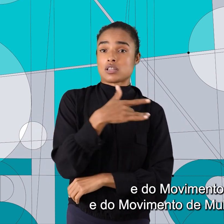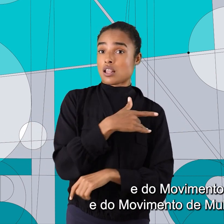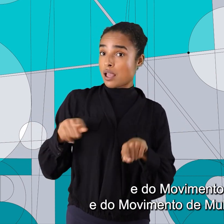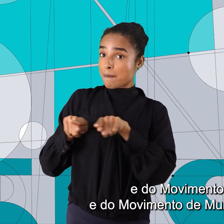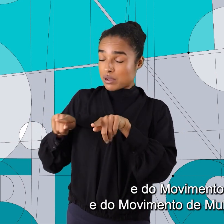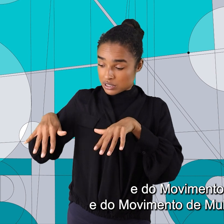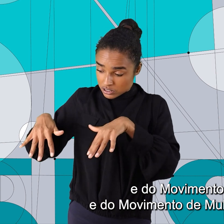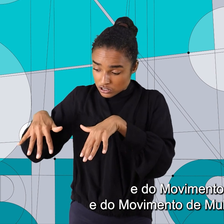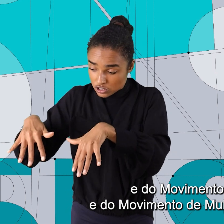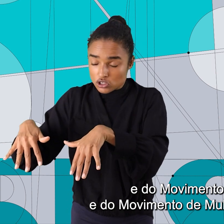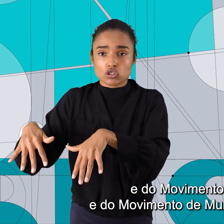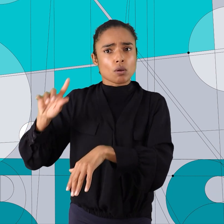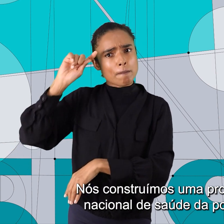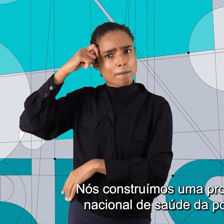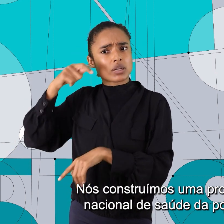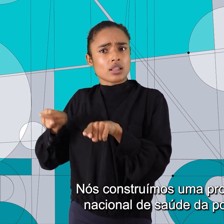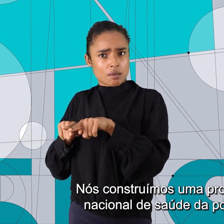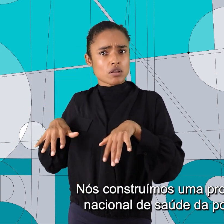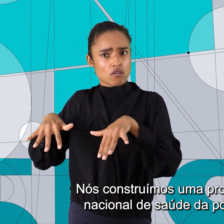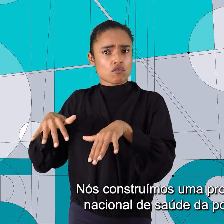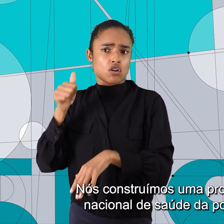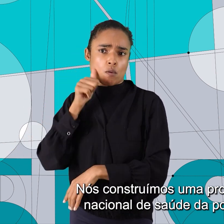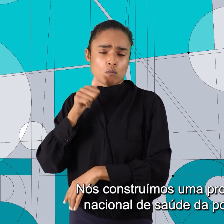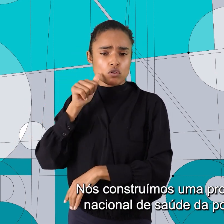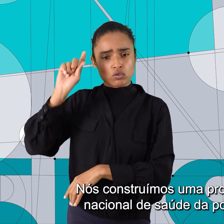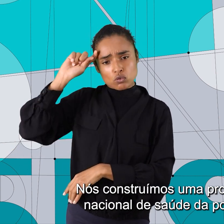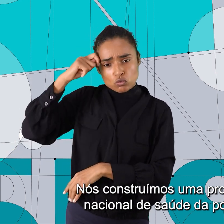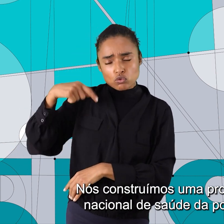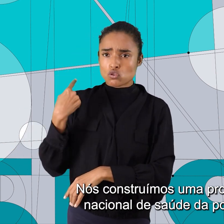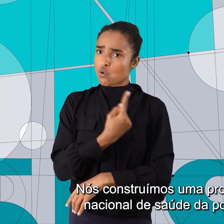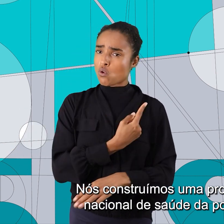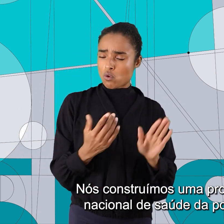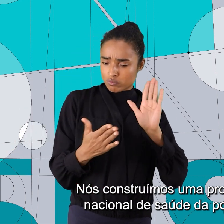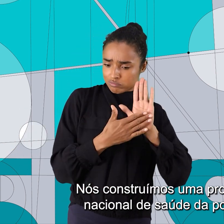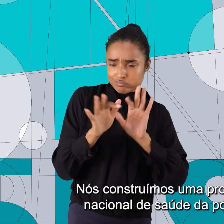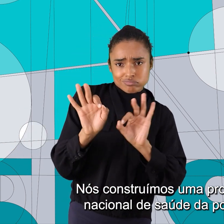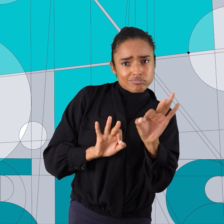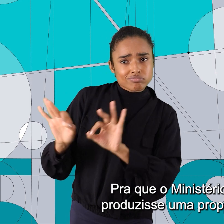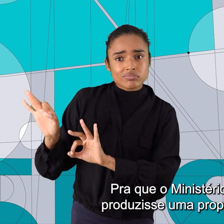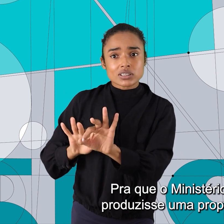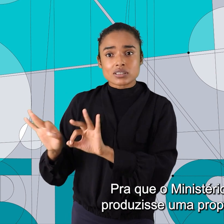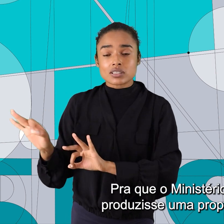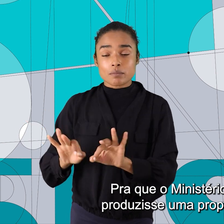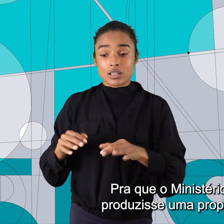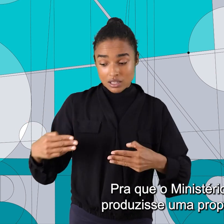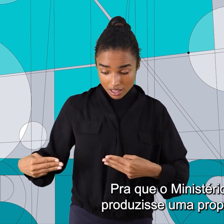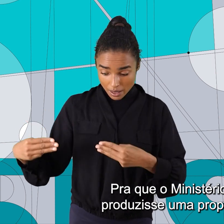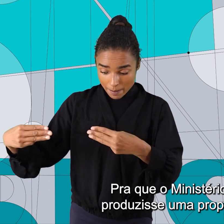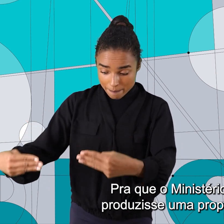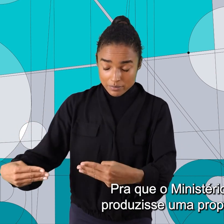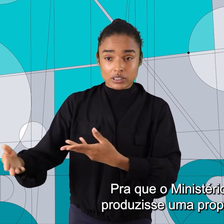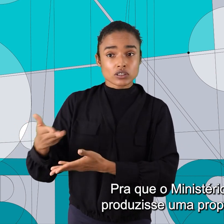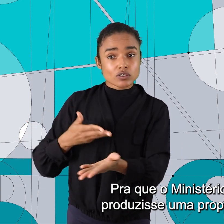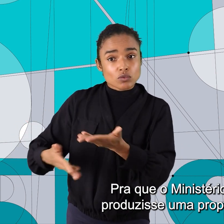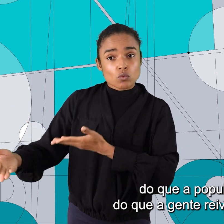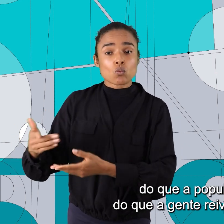do movimento negro e do movimento de mulheres negras, nós construímos uma proposta de política nacional de saúde da população negra para que o Ministério da Saúde produzisse uma